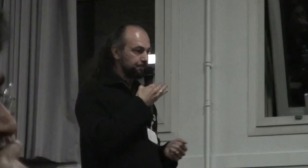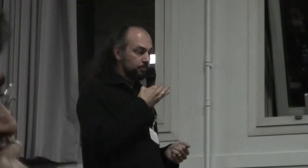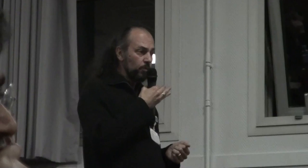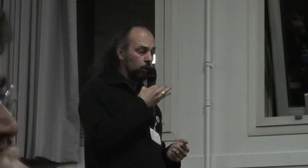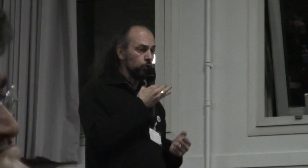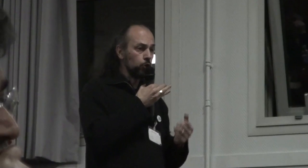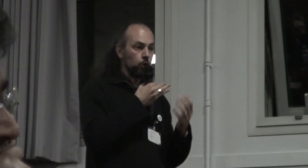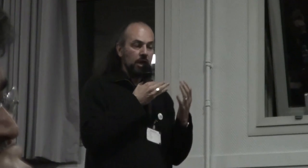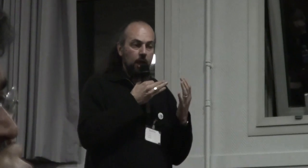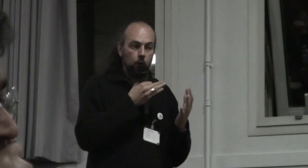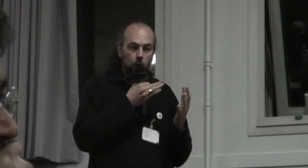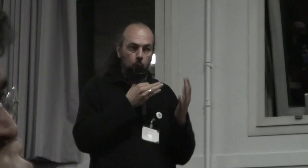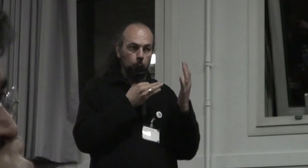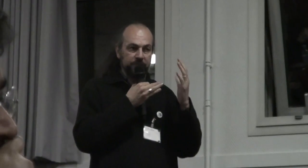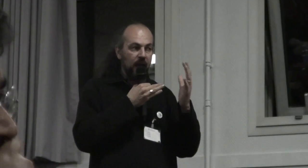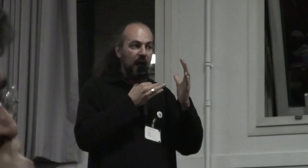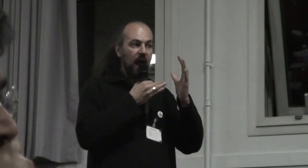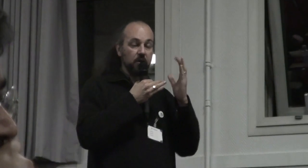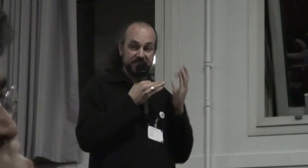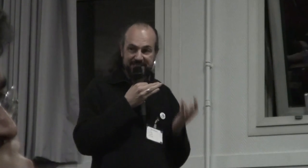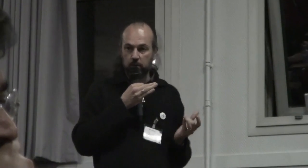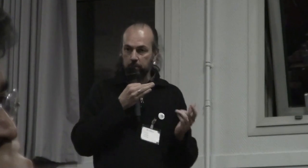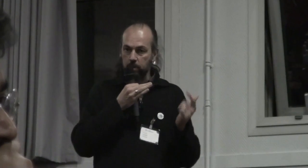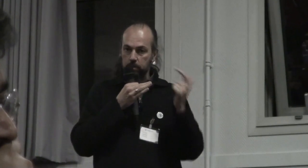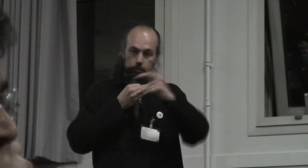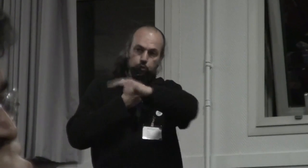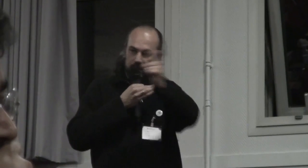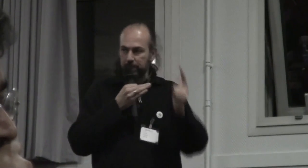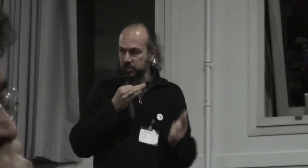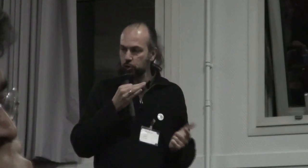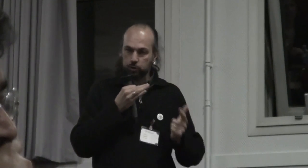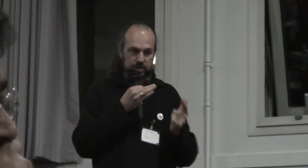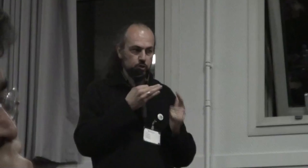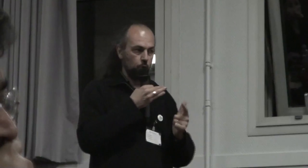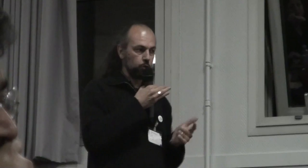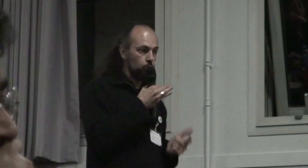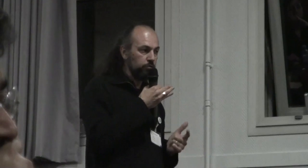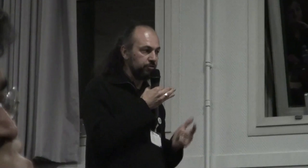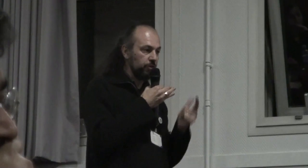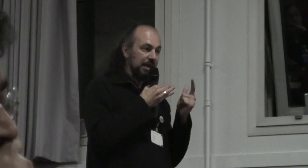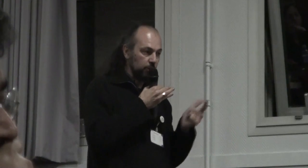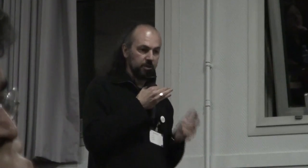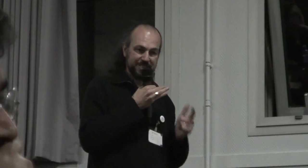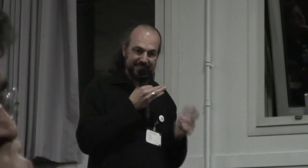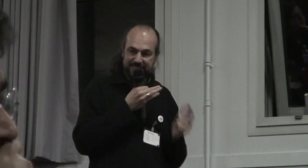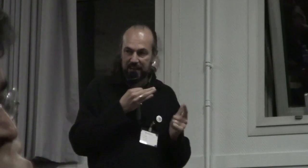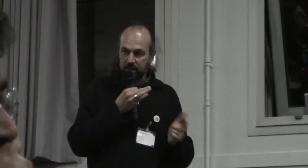donc on a ensemble toutes les personnes qui se retrouvent dans cette salle